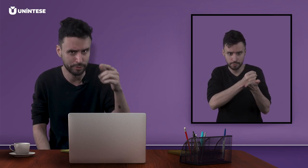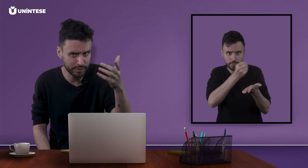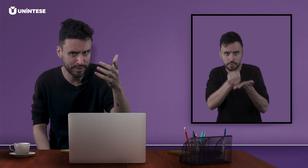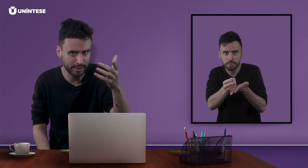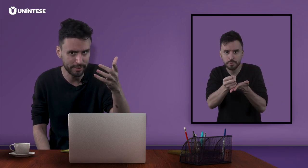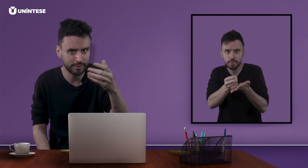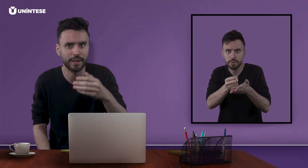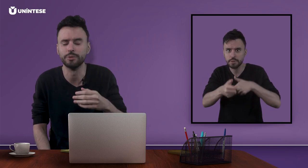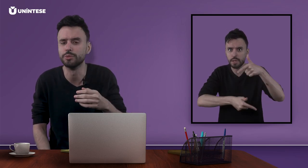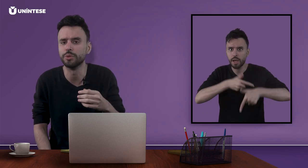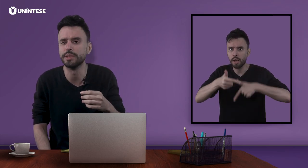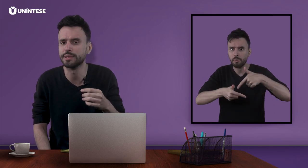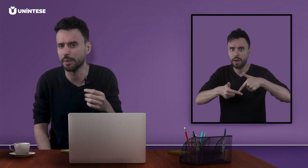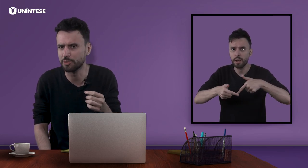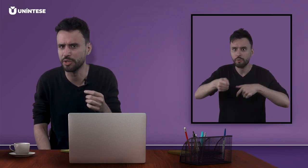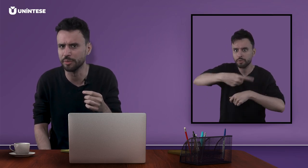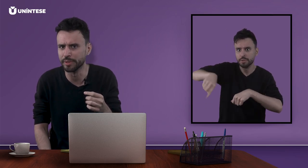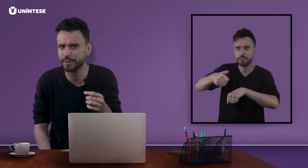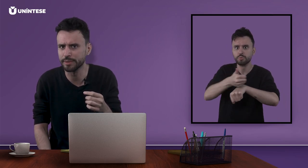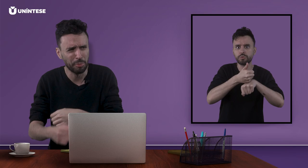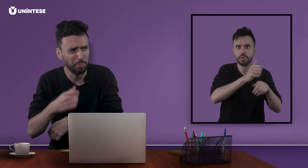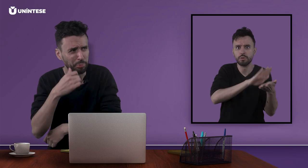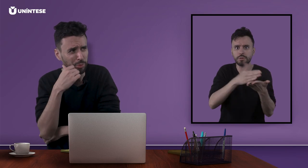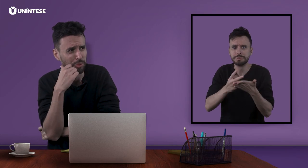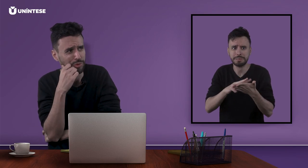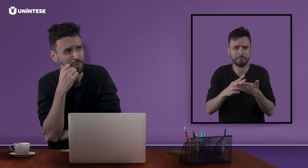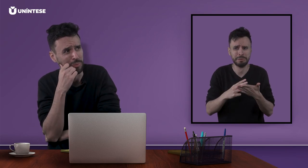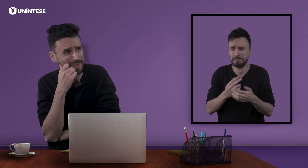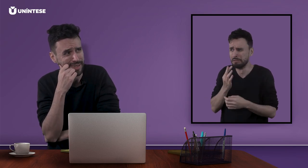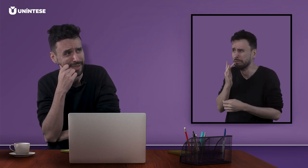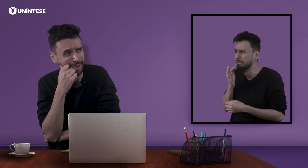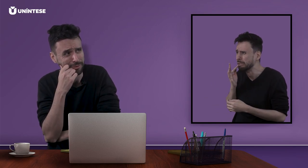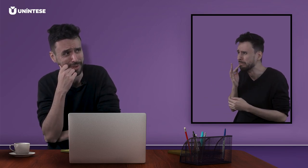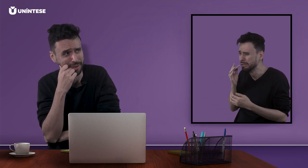você, tradutor e intérprete de libras, por onde eu começaria, Felipe?